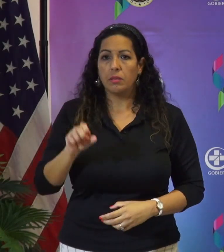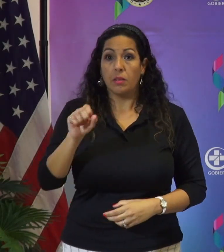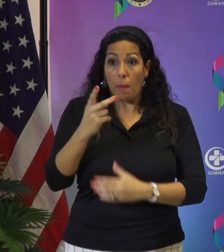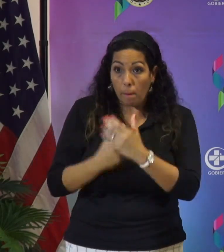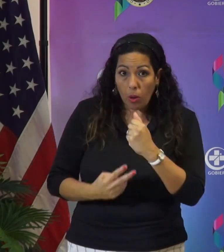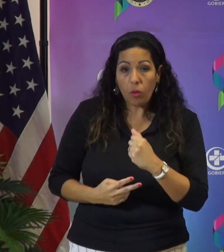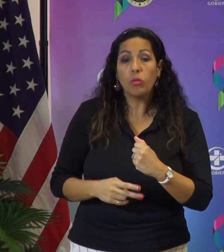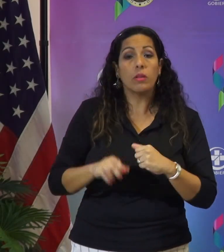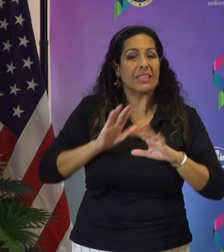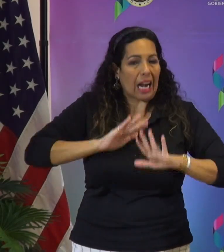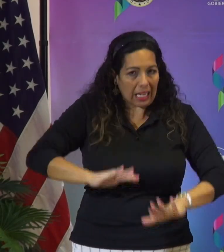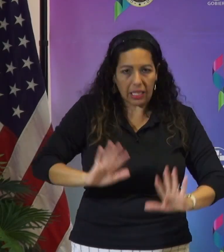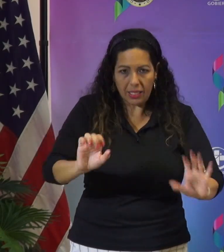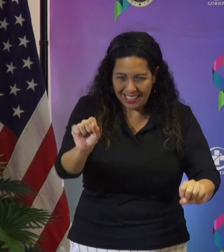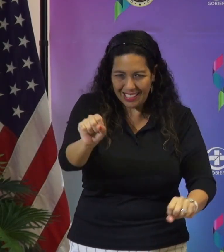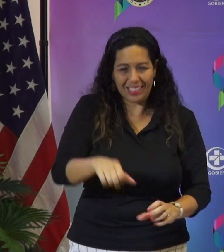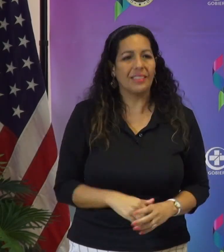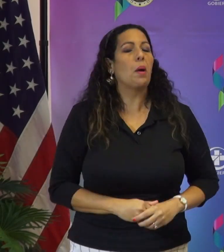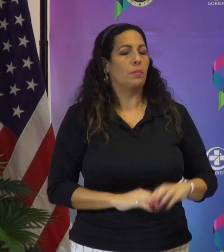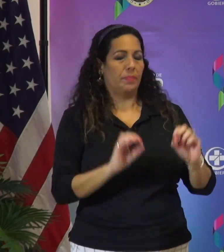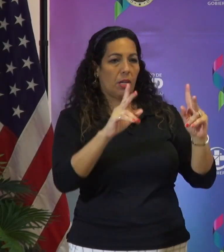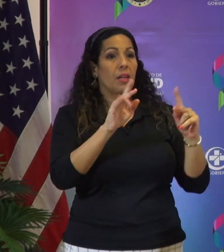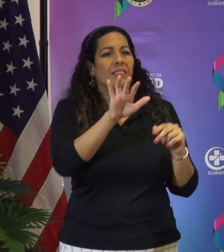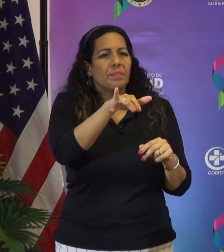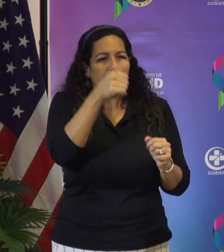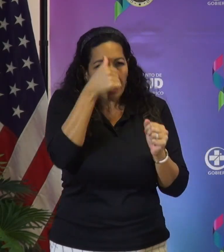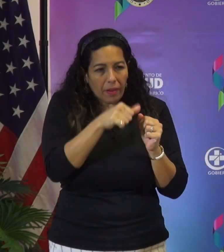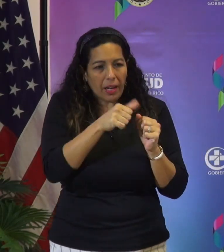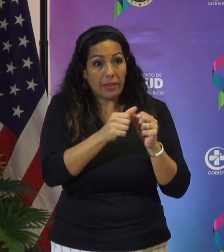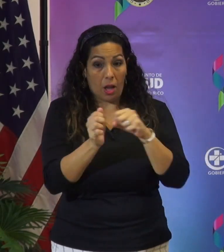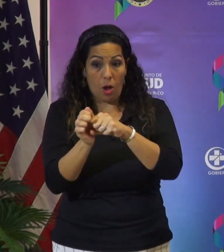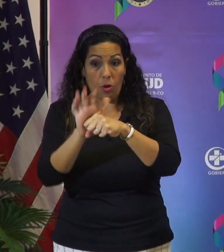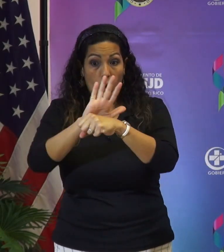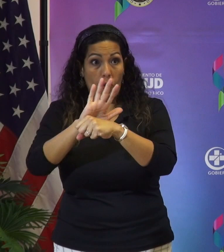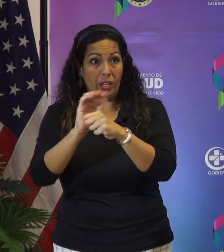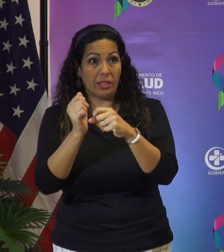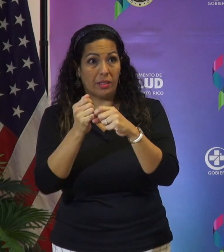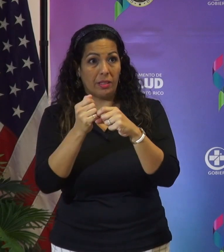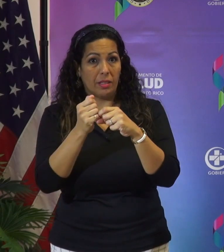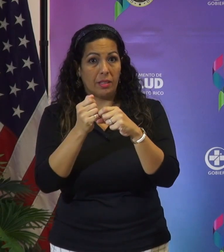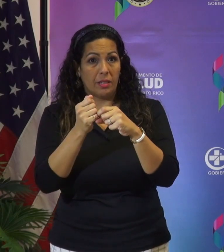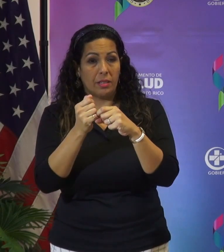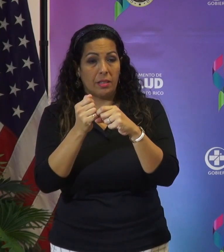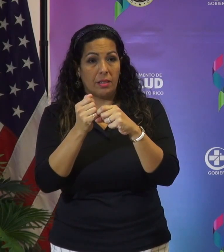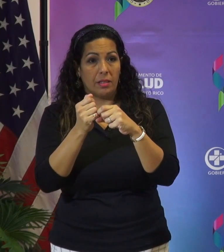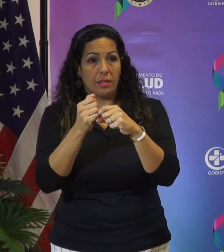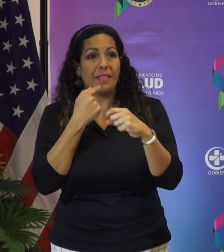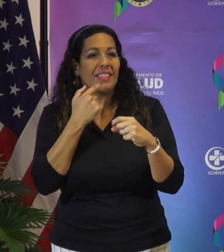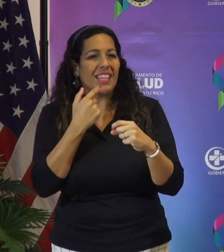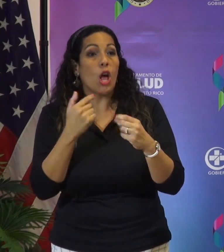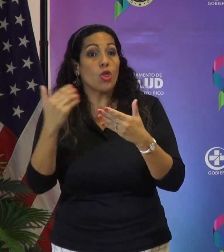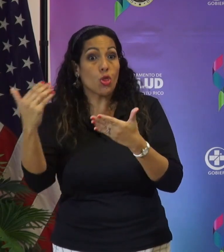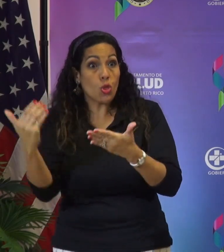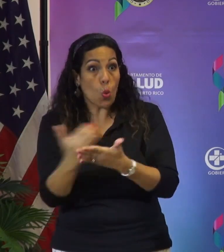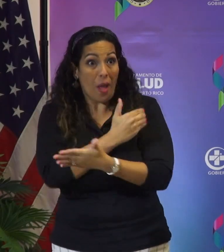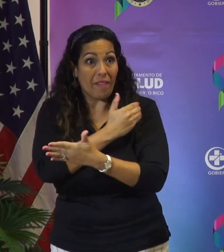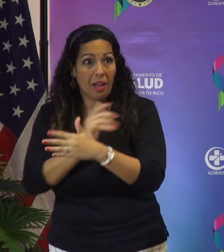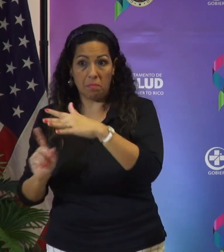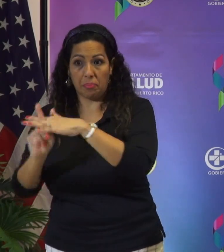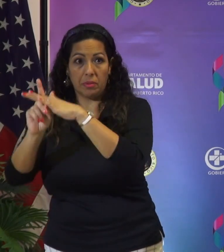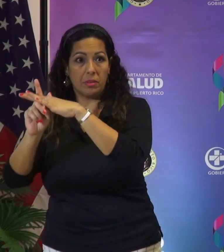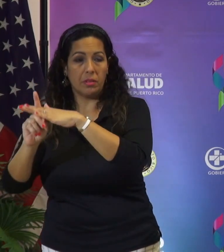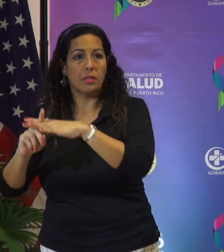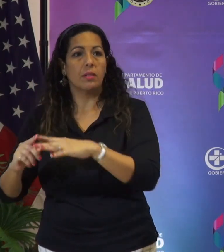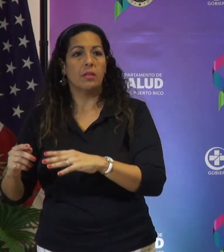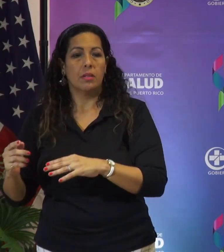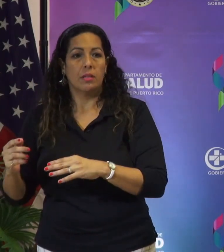con eso, exacto. Lo de la variante, lo que hemos dicho es que la variante entra más rápido a la célula, ¿verdad? Normalmente el paciente está vacunado, por